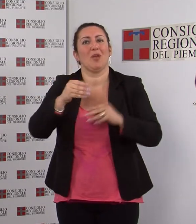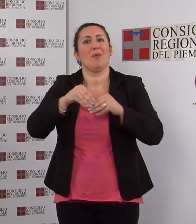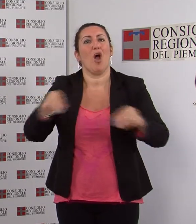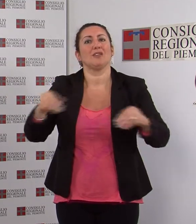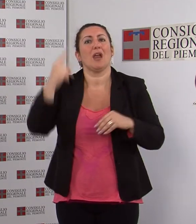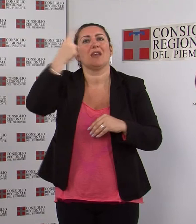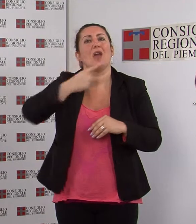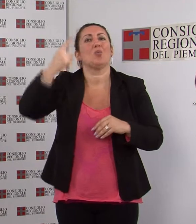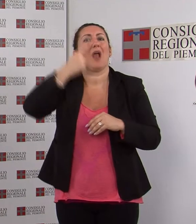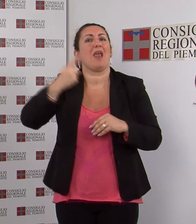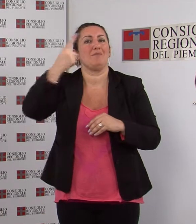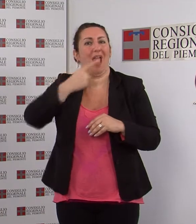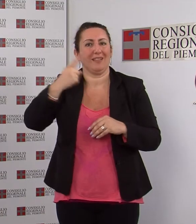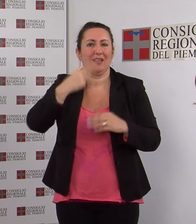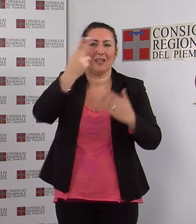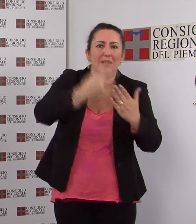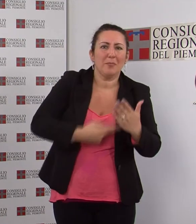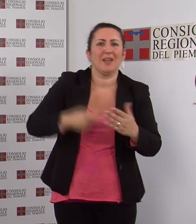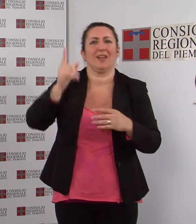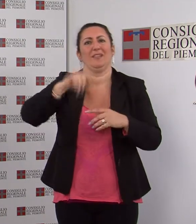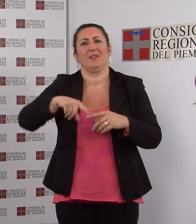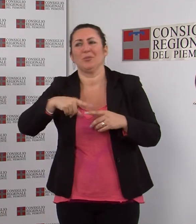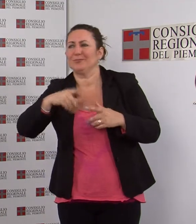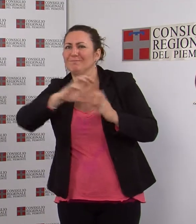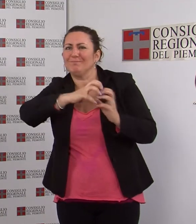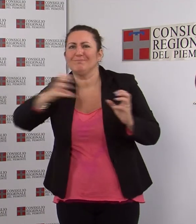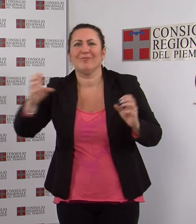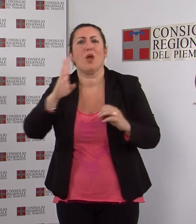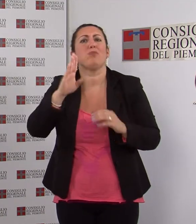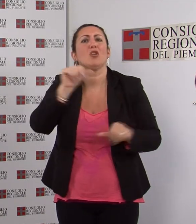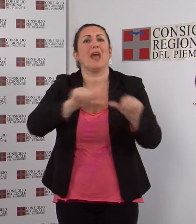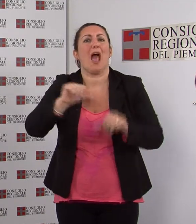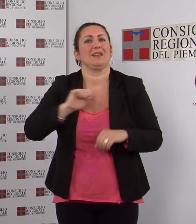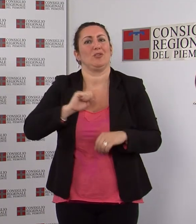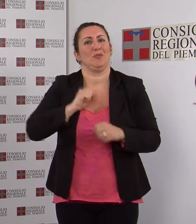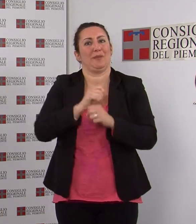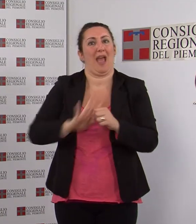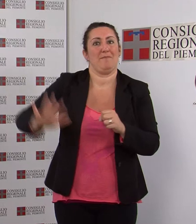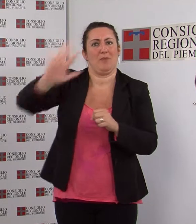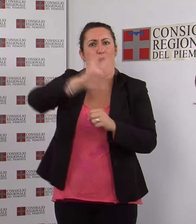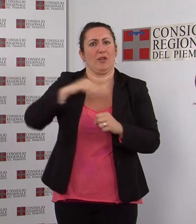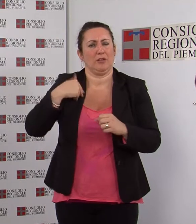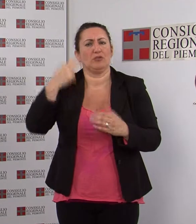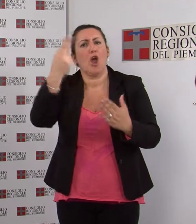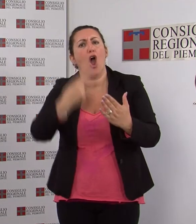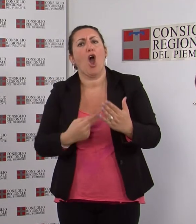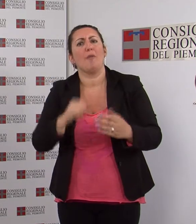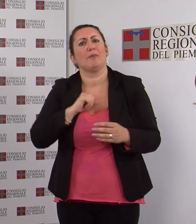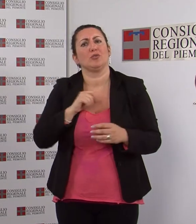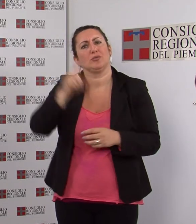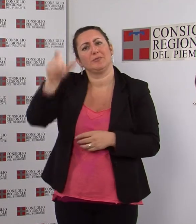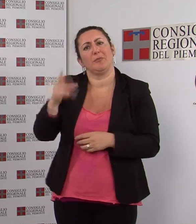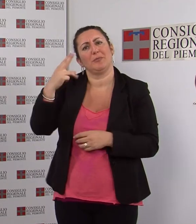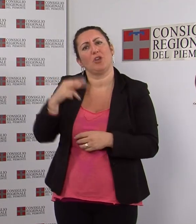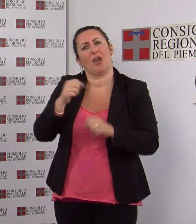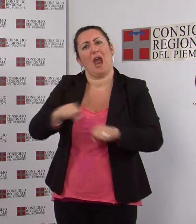foglie botanici dal Piemonte. La rassegna, curata da Gianluigi Giampuzzi, propone una selezione di opere del pittore alessandrino Fabrizio